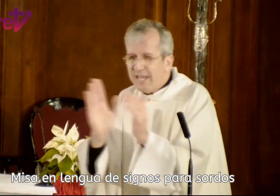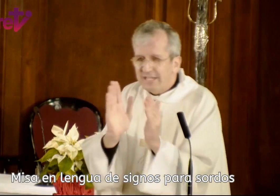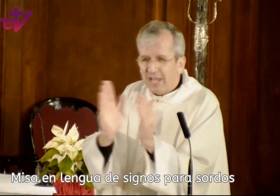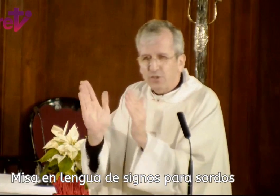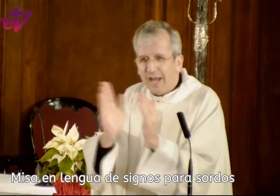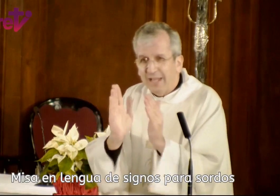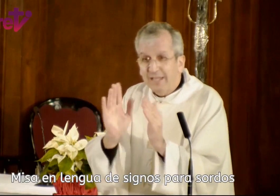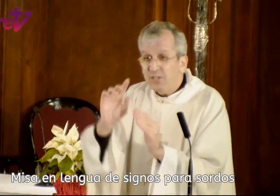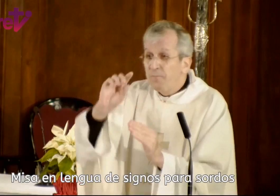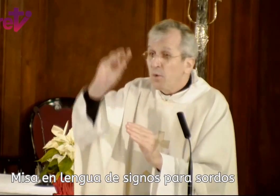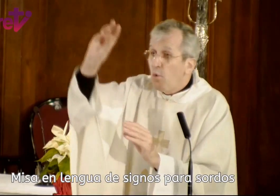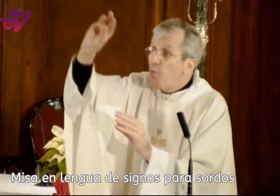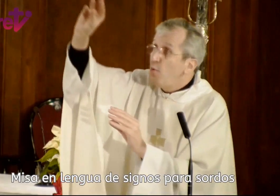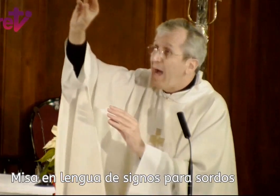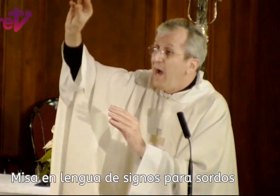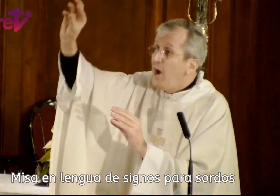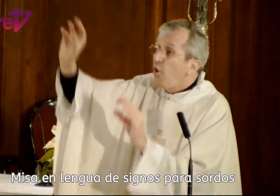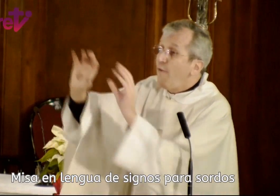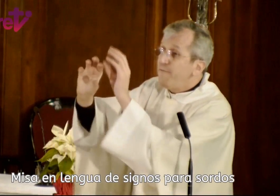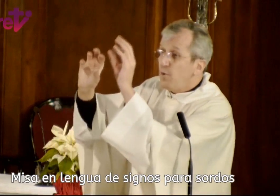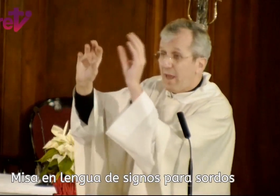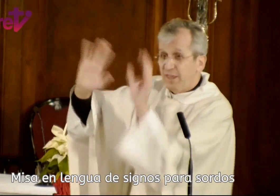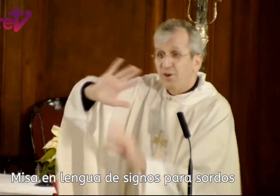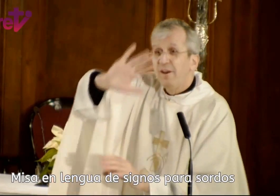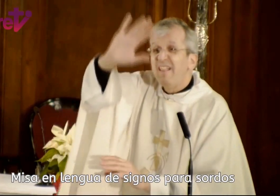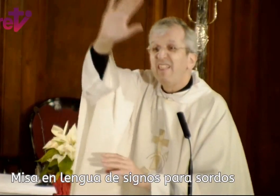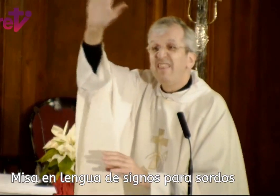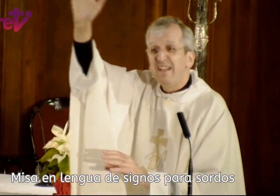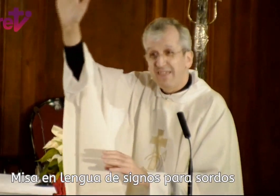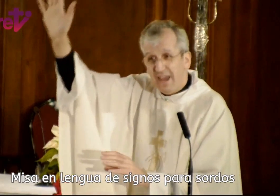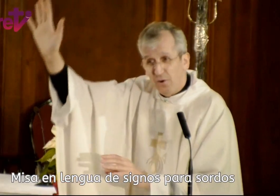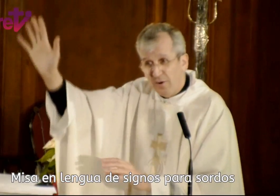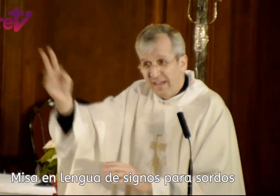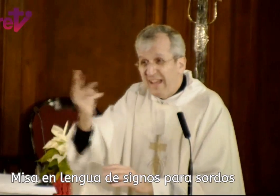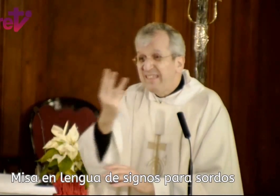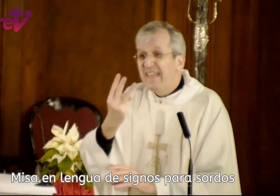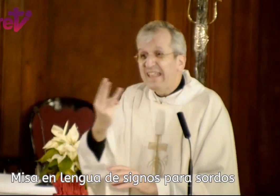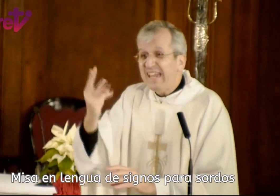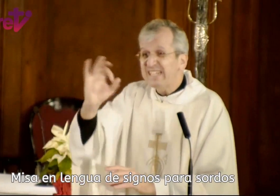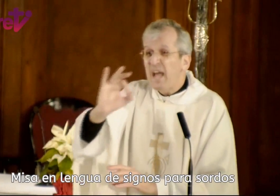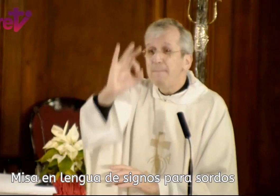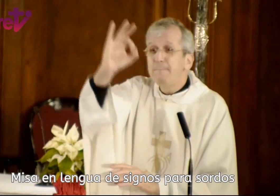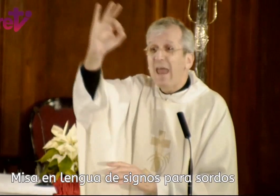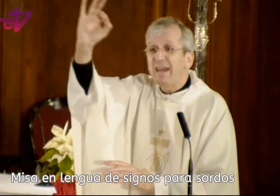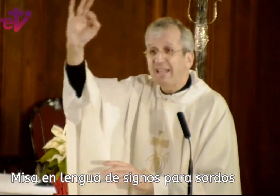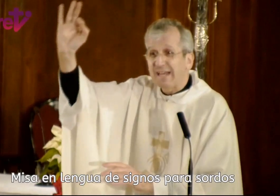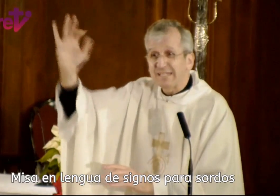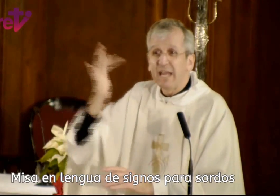seis años antes, hubo una configuración del cielo de tres planetas